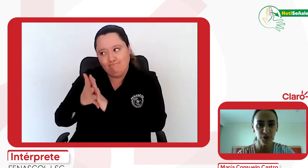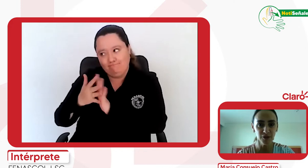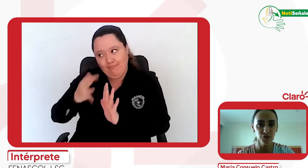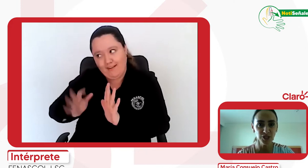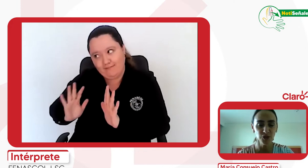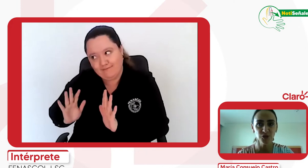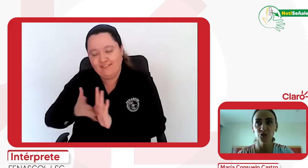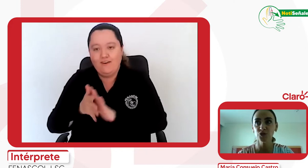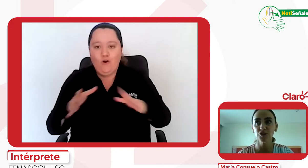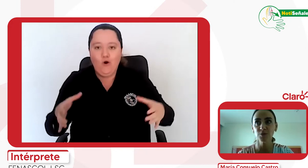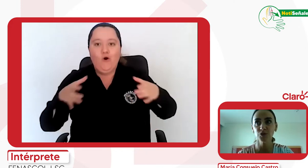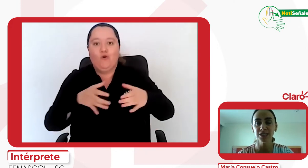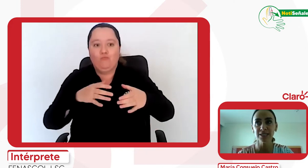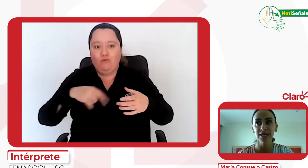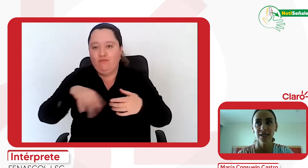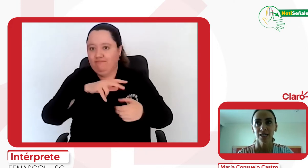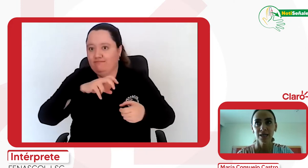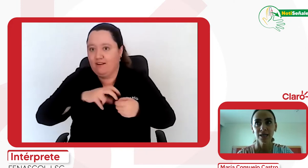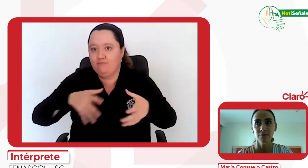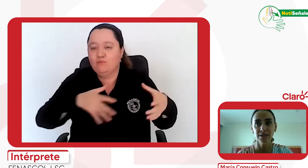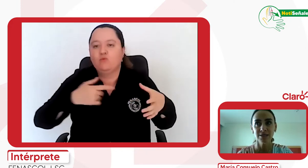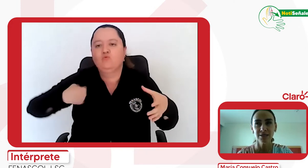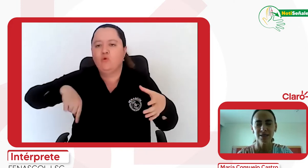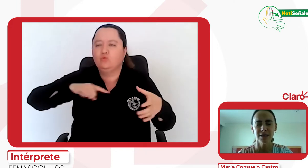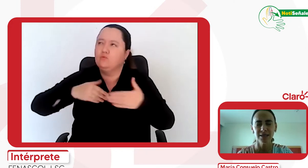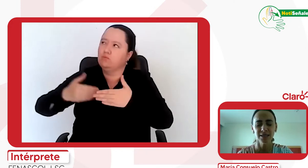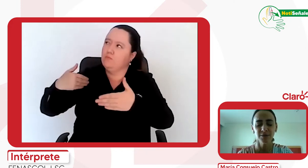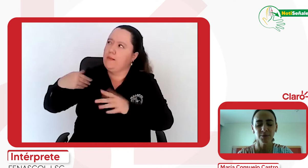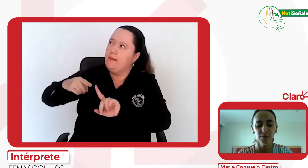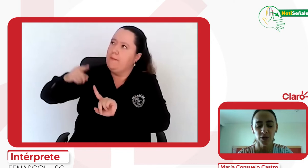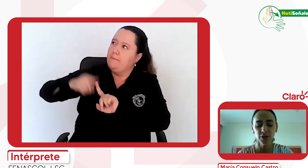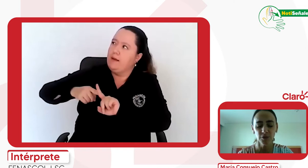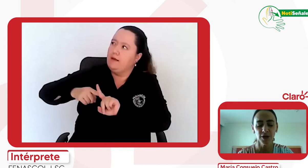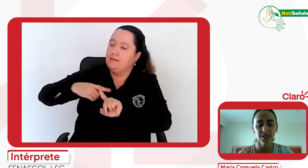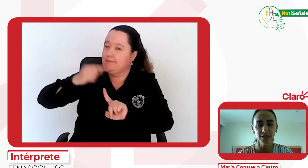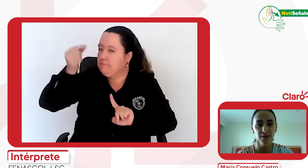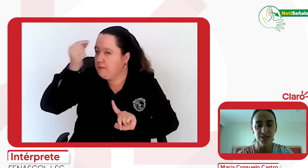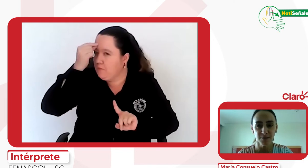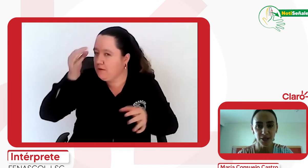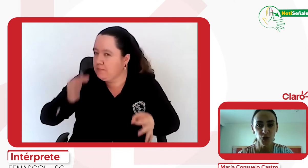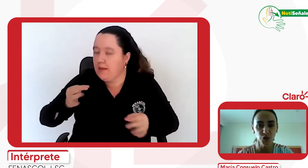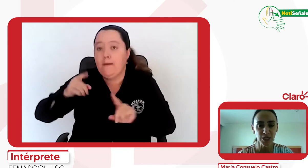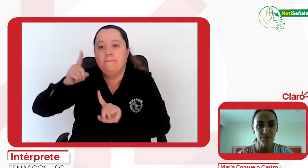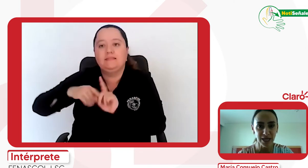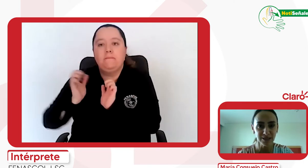de la fundación, nosotros llevamos desde el mes, si mi memoria no me falla, desde el mes de mayo de 2020,